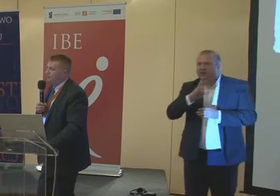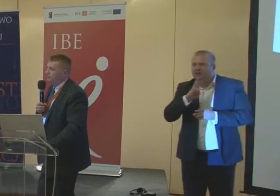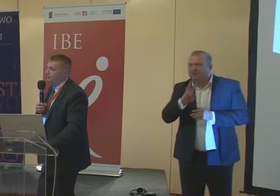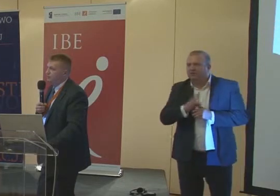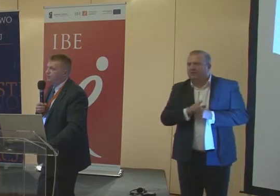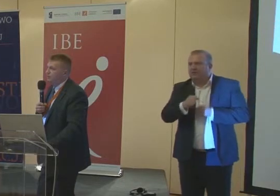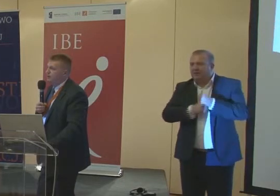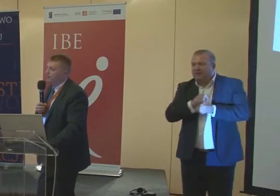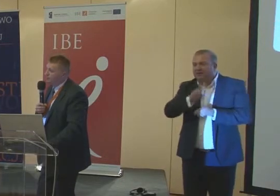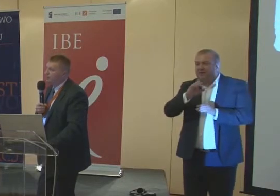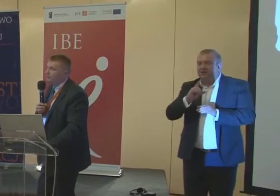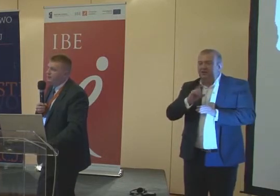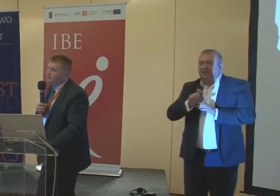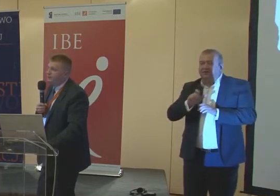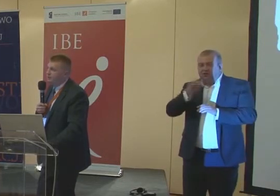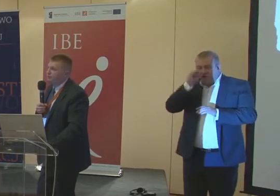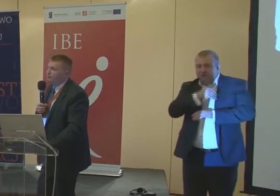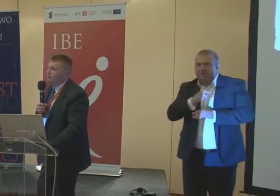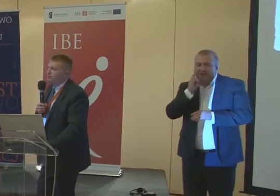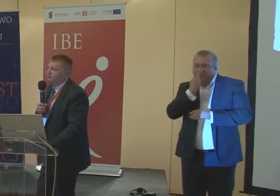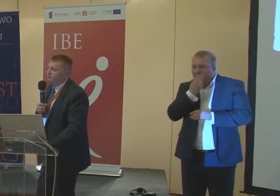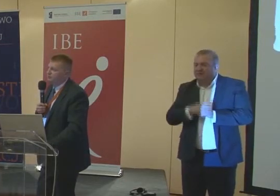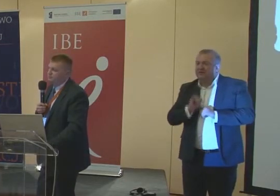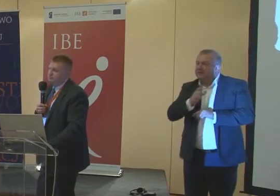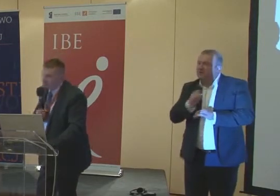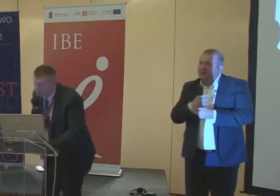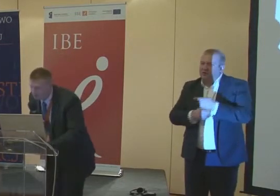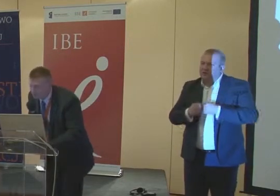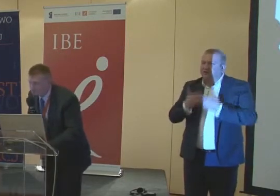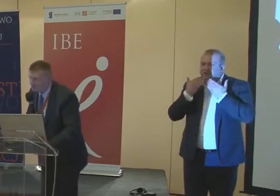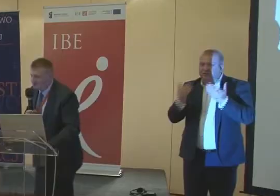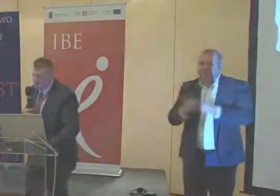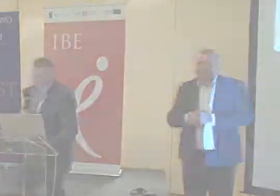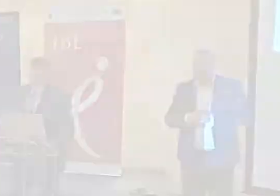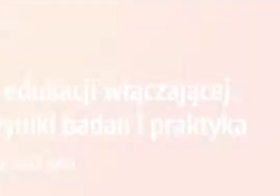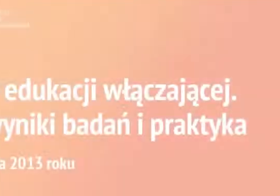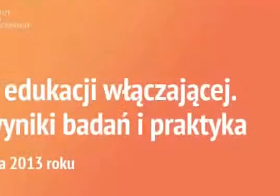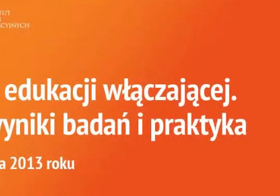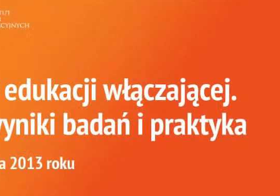w pracy z uczniem niewidomym, a także inną niepełnosprawnością. Dziękuję Państwu bardzo.